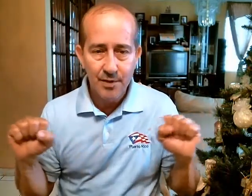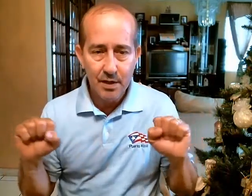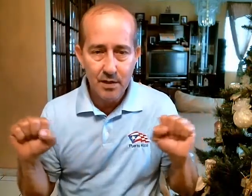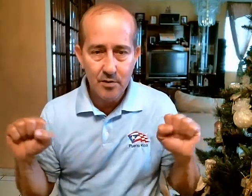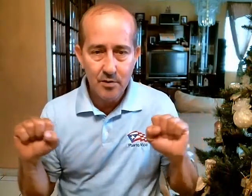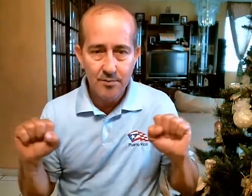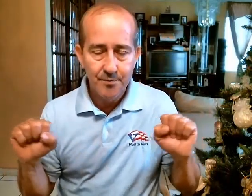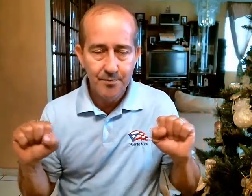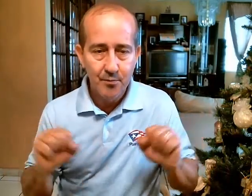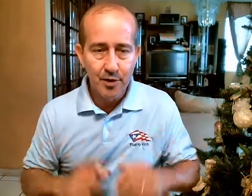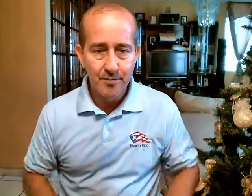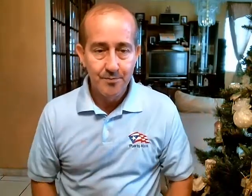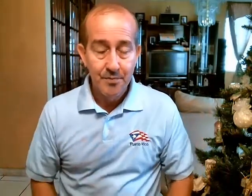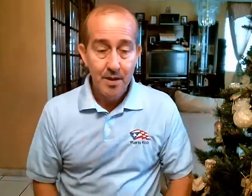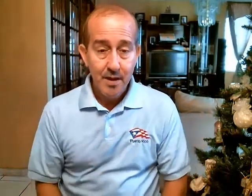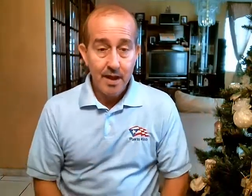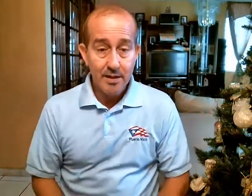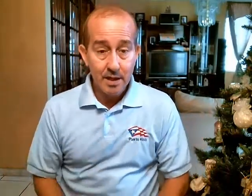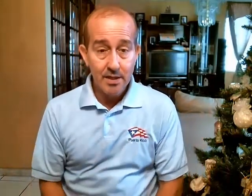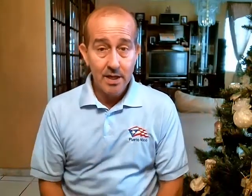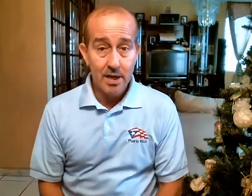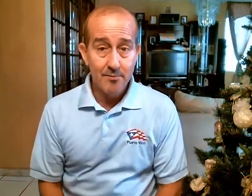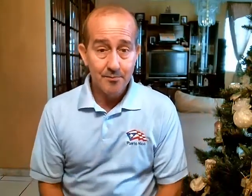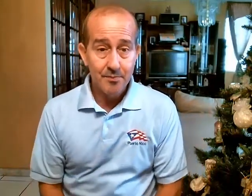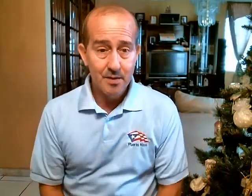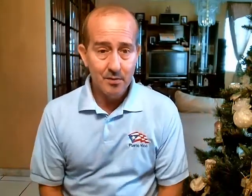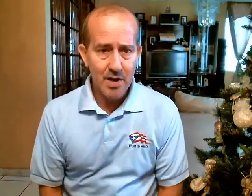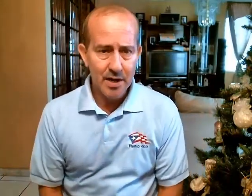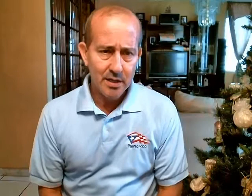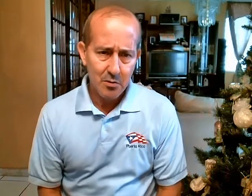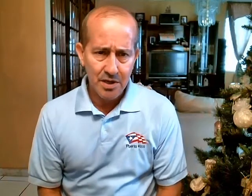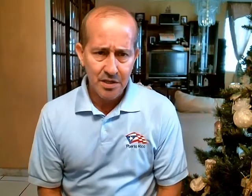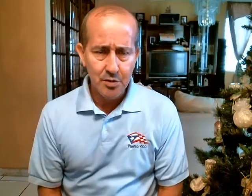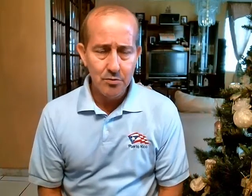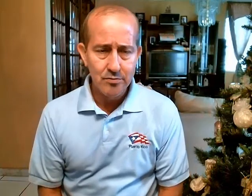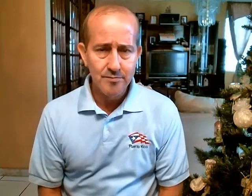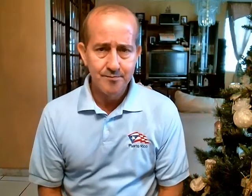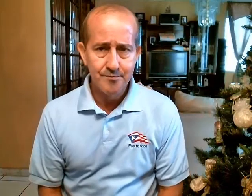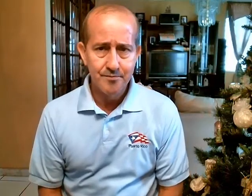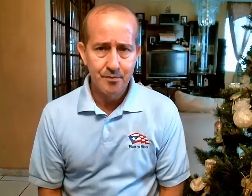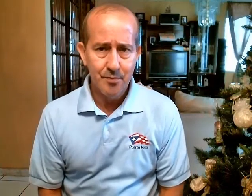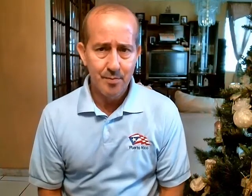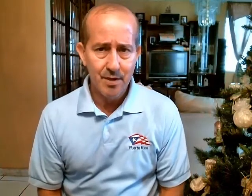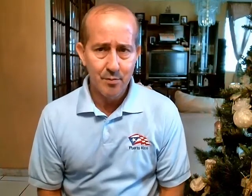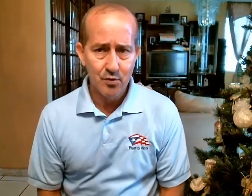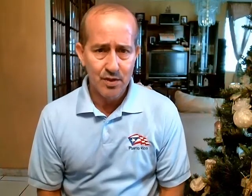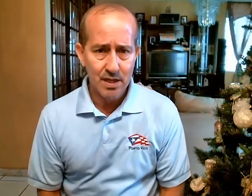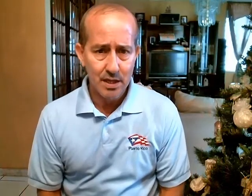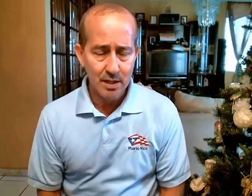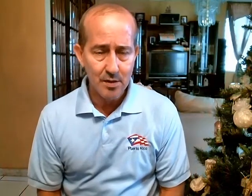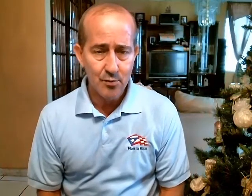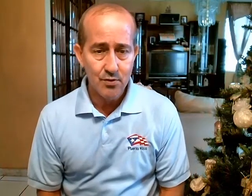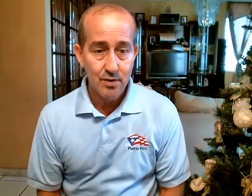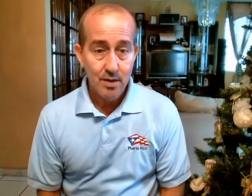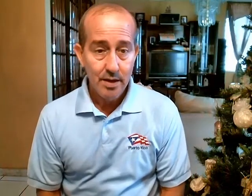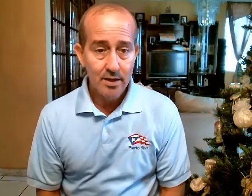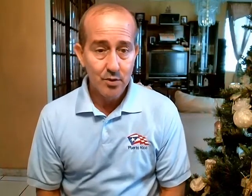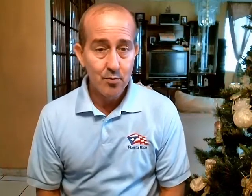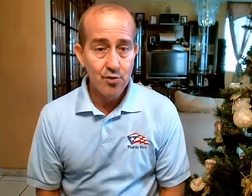Frío Bueno Ahí tienen ya 40 41 Verbos Y adjetivos Que son muy